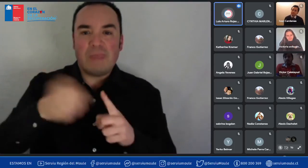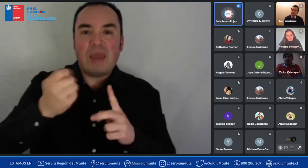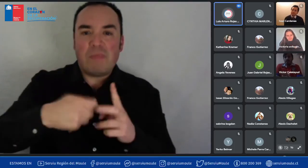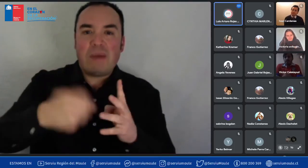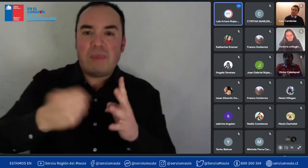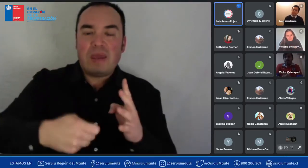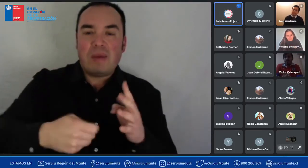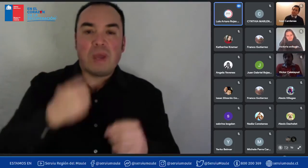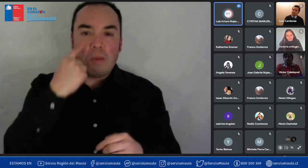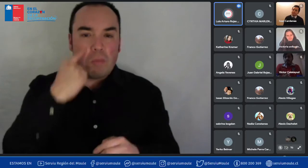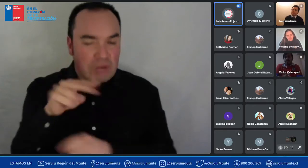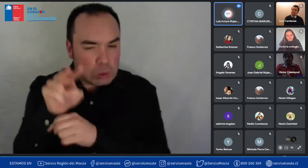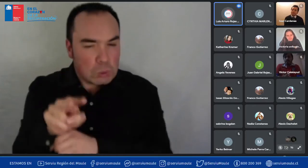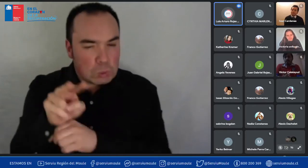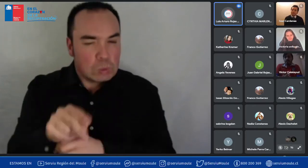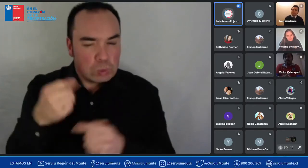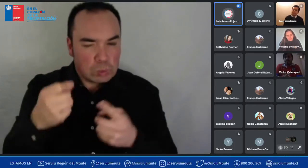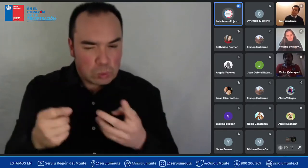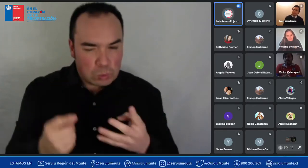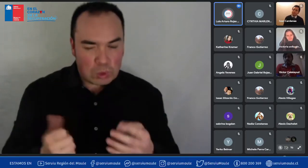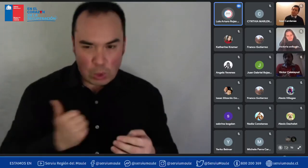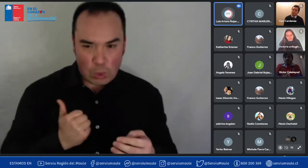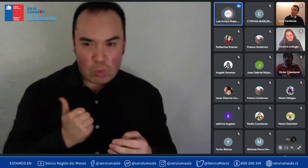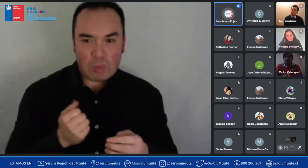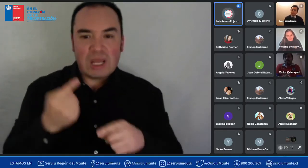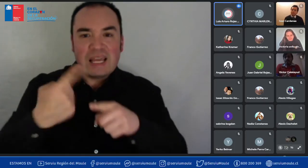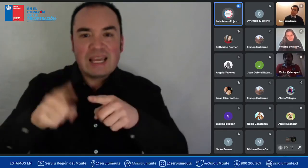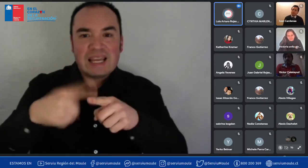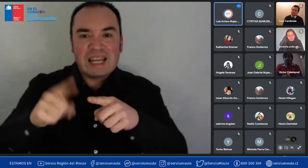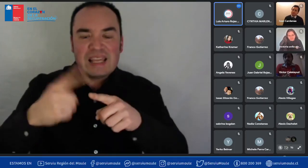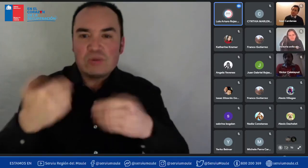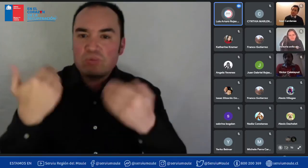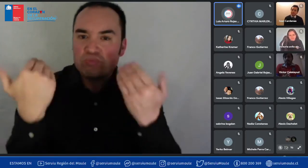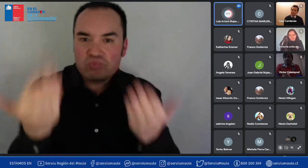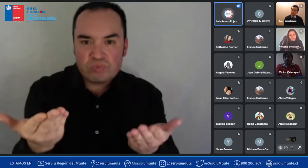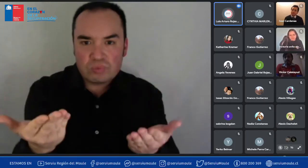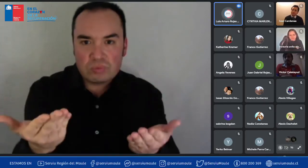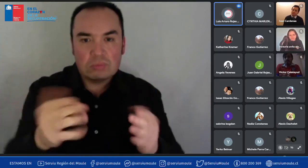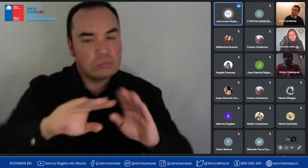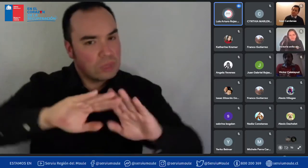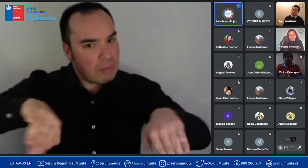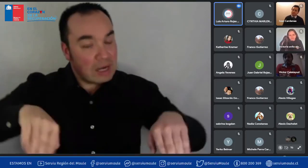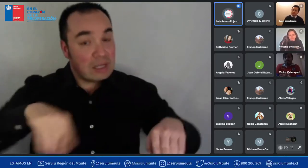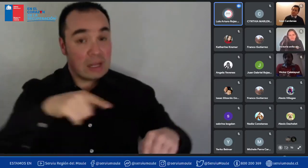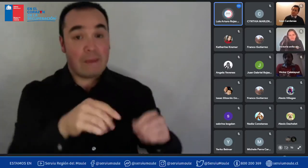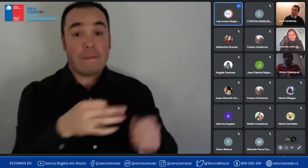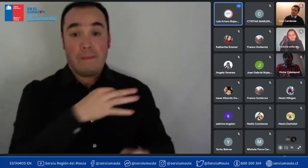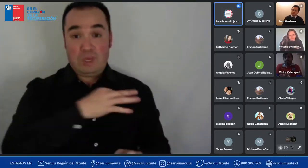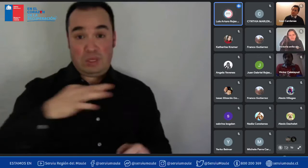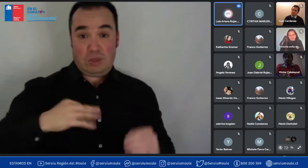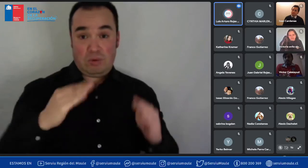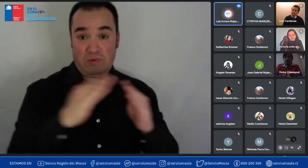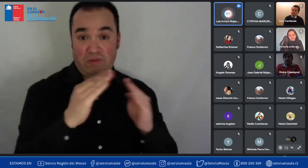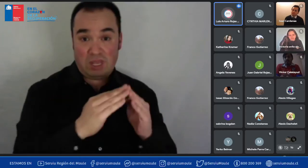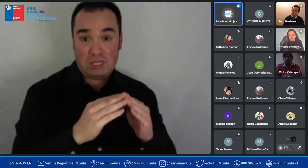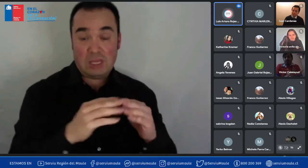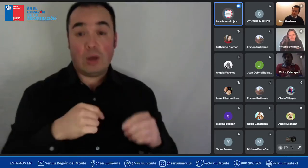ministerio de vivienda ya y postulaciones a los subsidios en ninguna parte se señala como impedimento el estar estudiando en la